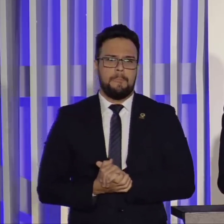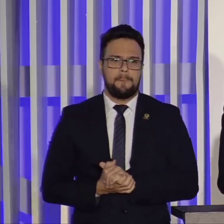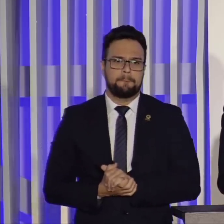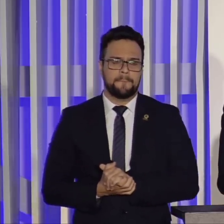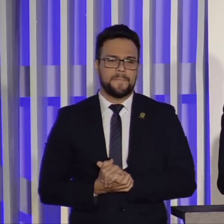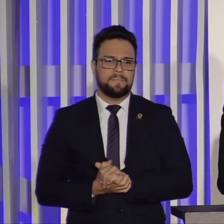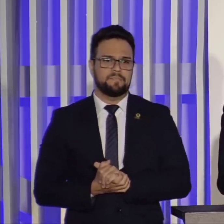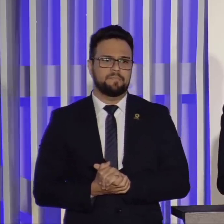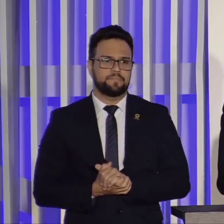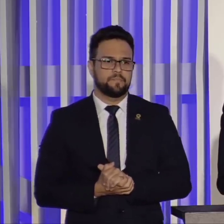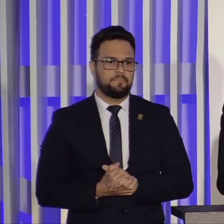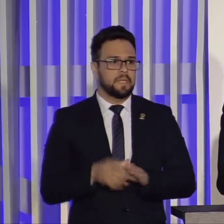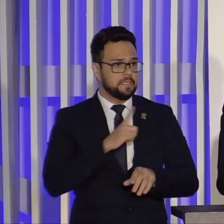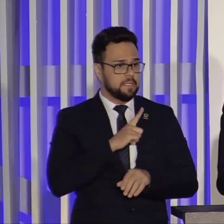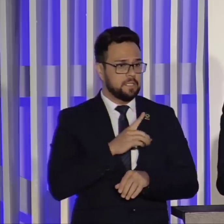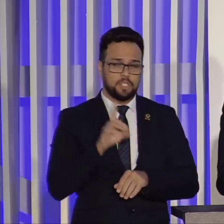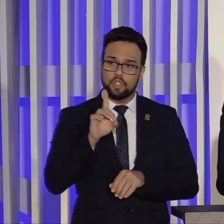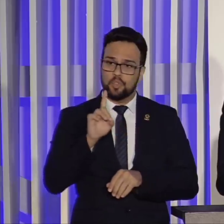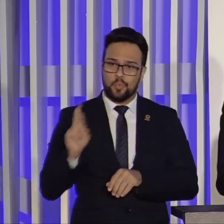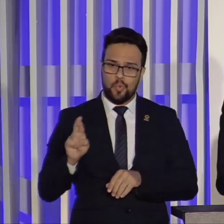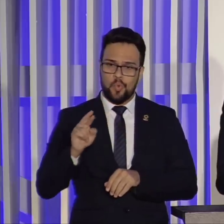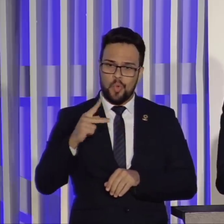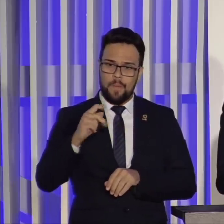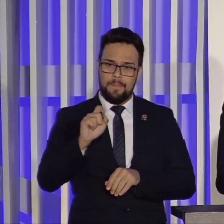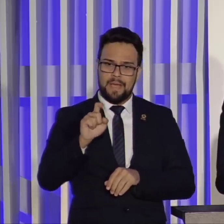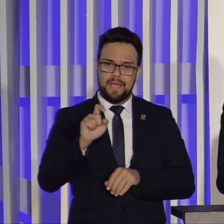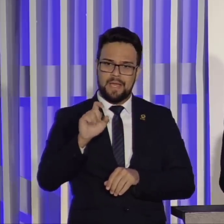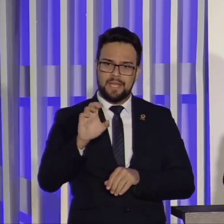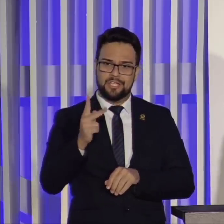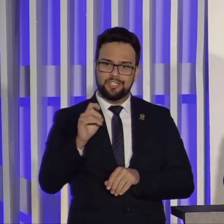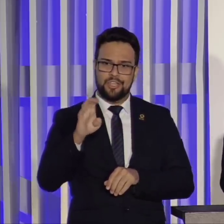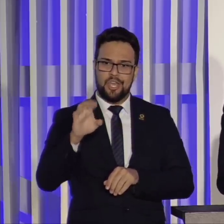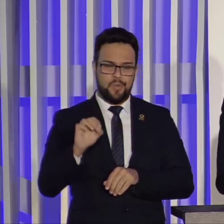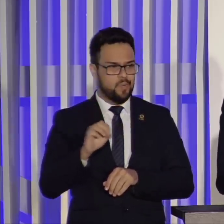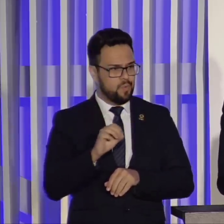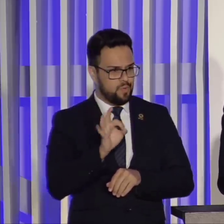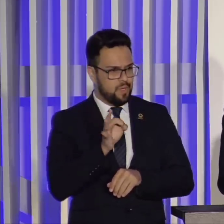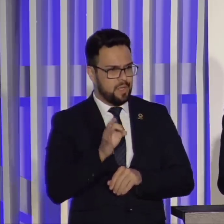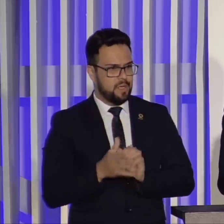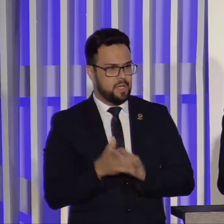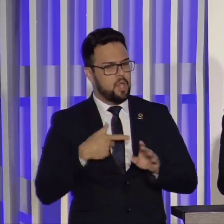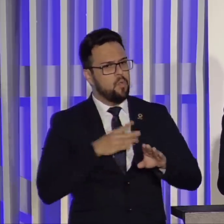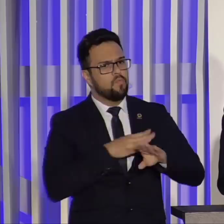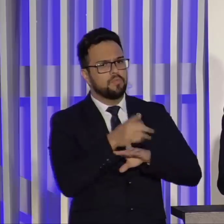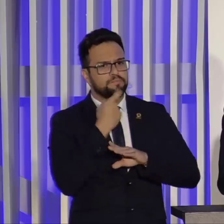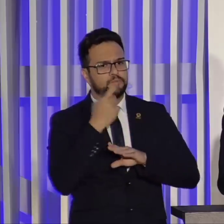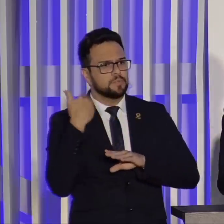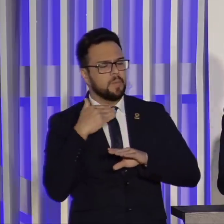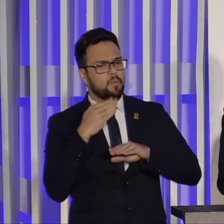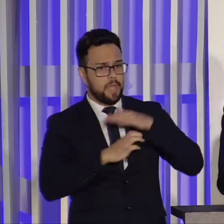Tenho aqui o doutor Pacheco, conhecimento? Doutor Pacheco, estive na tua empresa há pouco tempo.